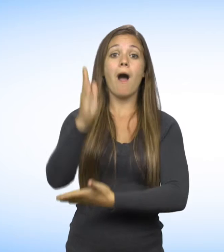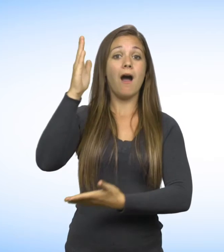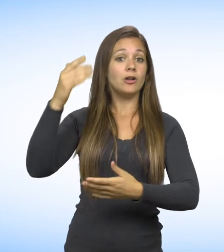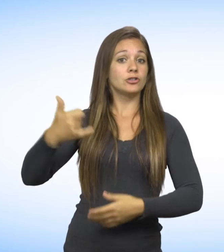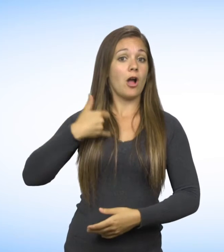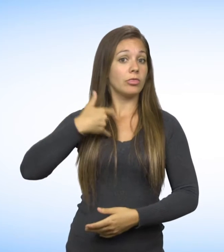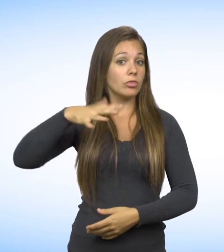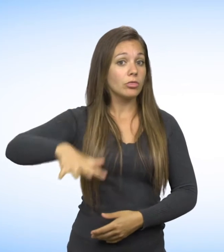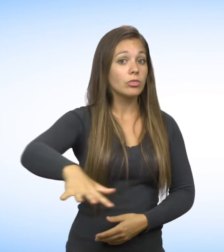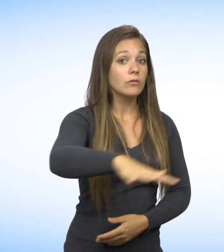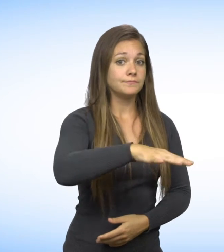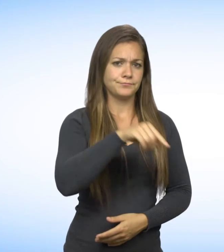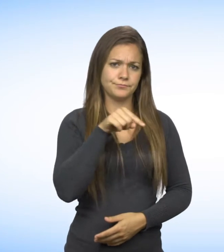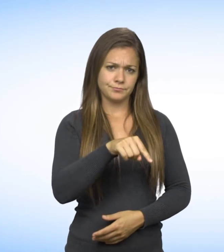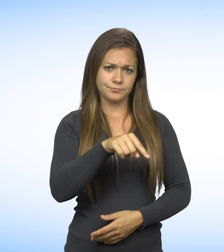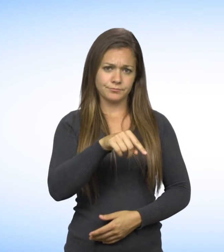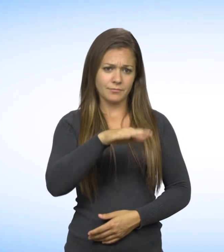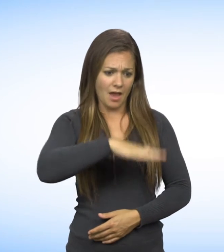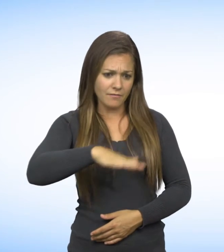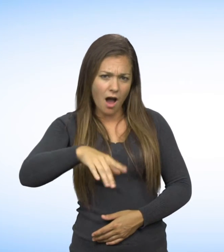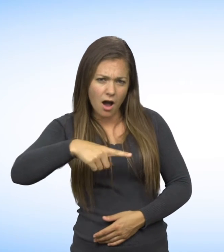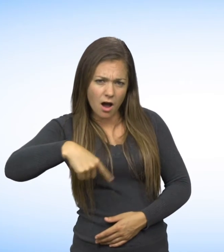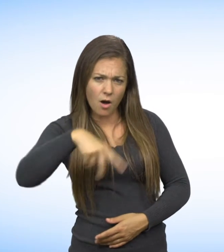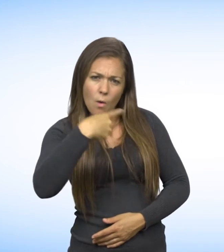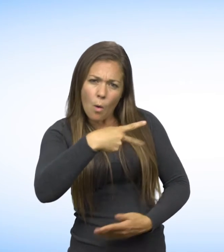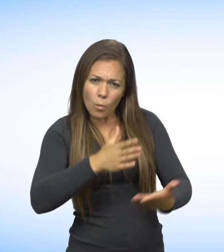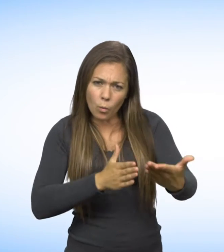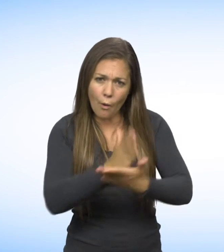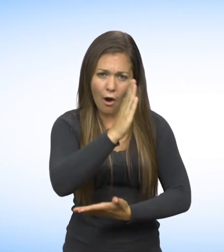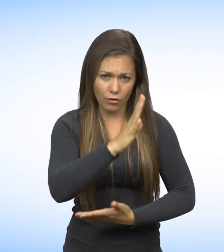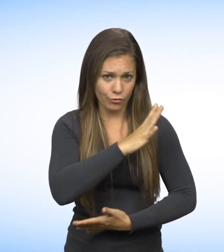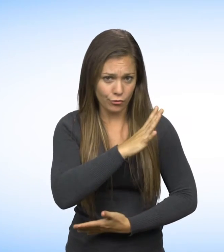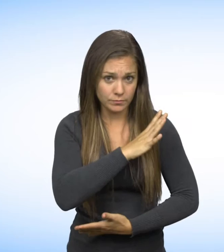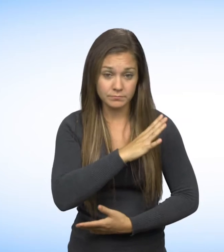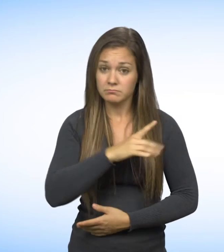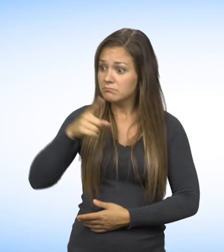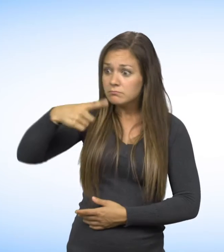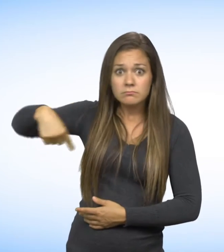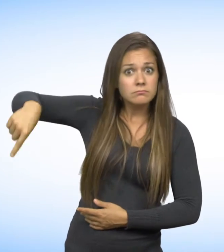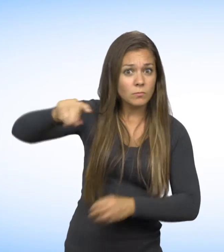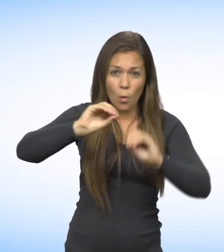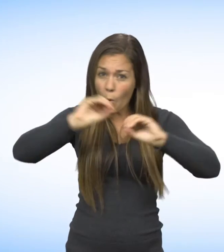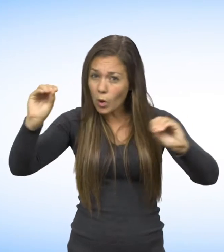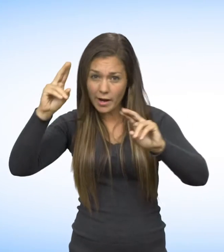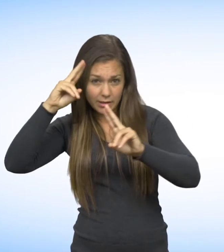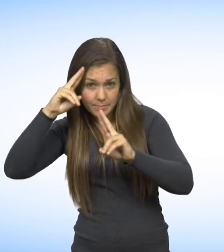En matière de droits de la jeunesse, si vous croyez que les droits d'un enfant ne sont pas respectés par un établissement,